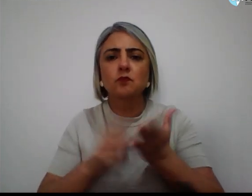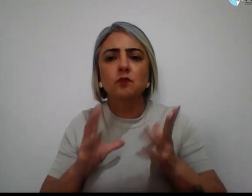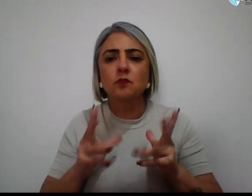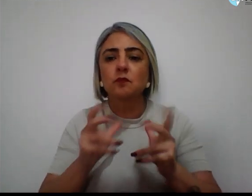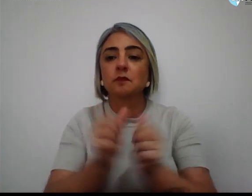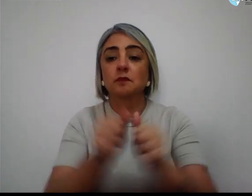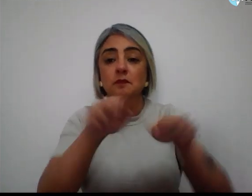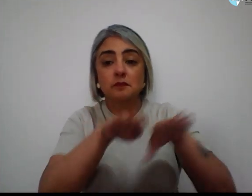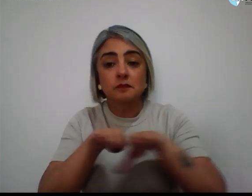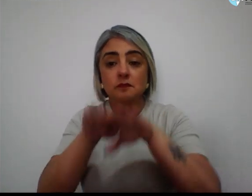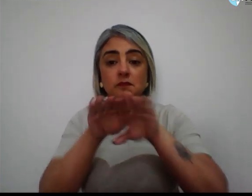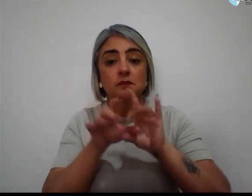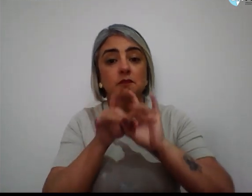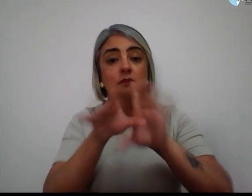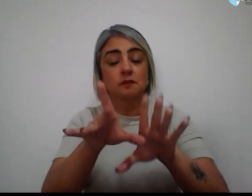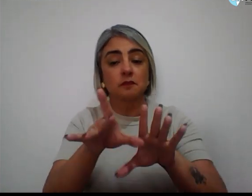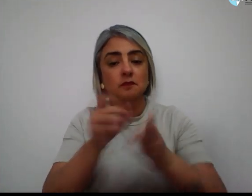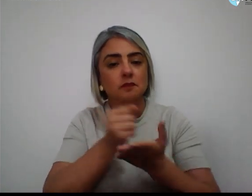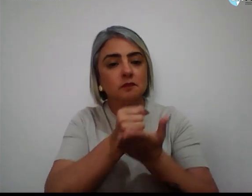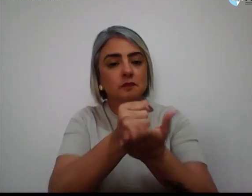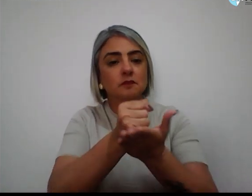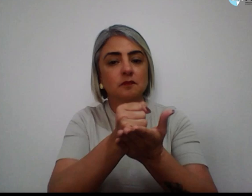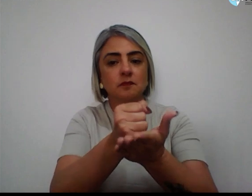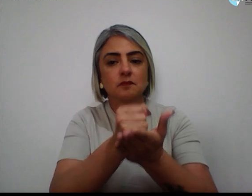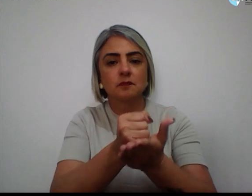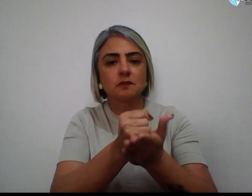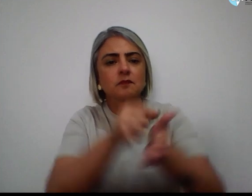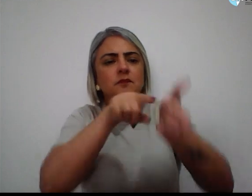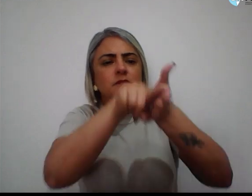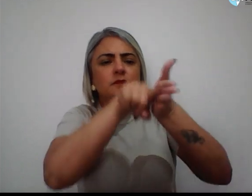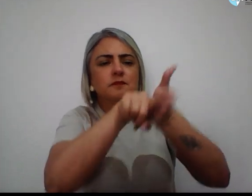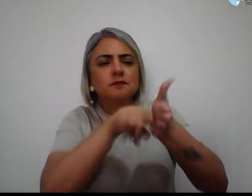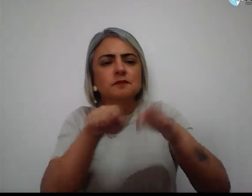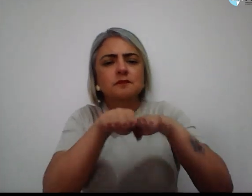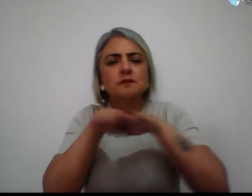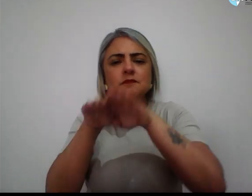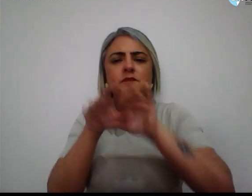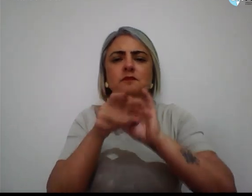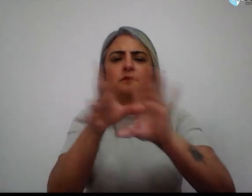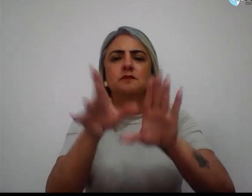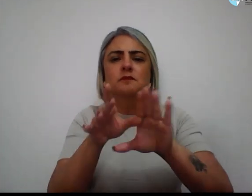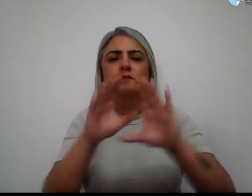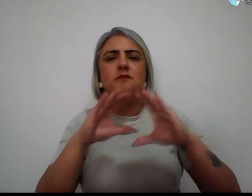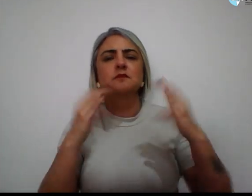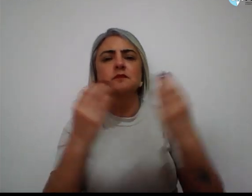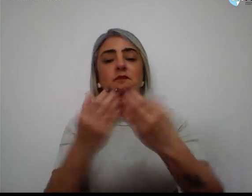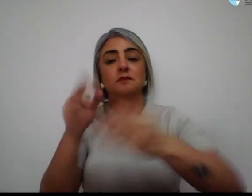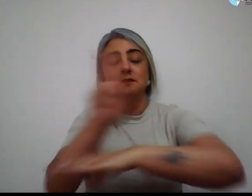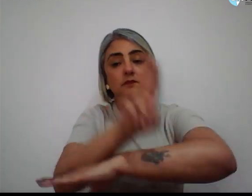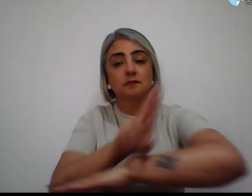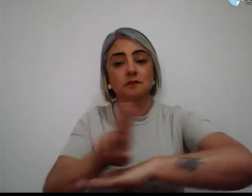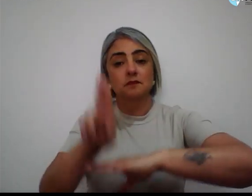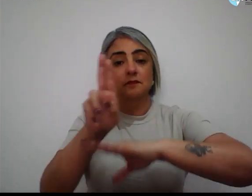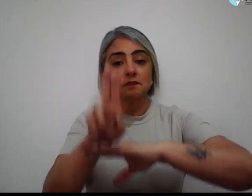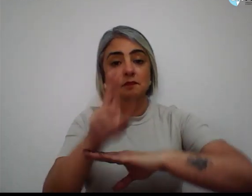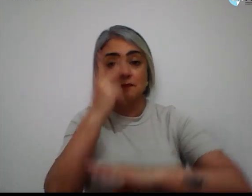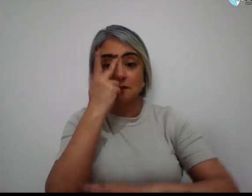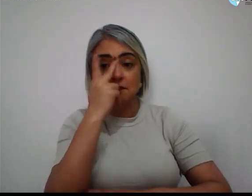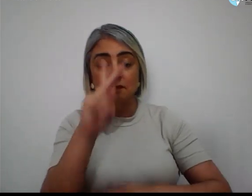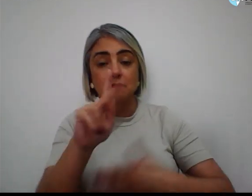democracia e seu apoio à consulta democrática à comunidade universitária para a escolha